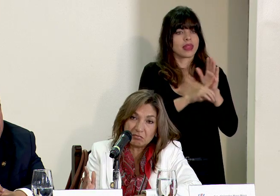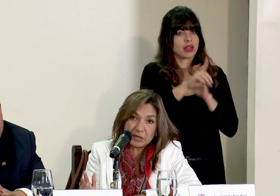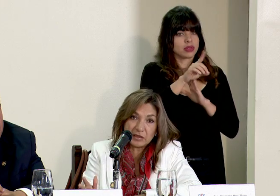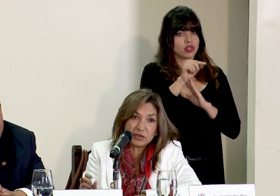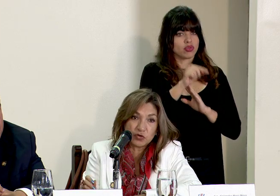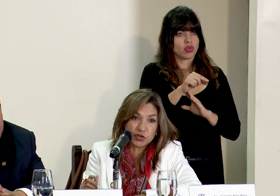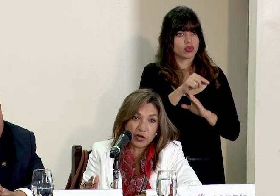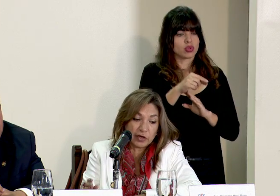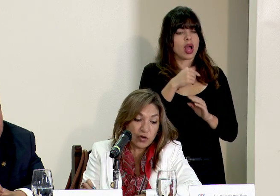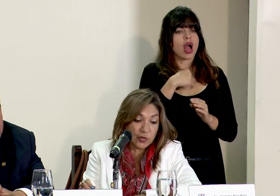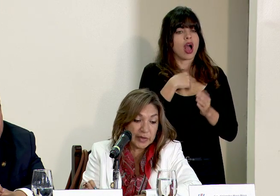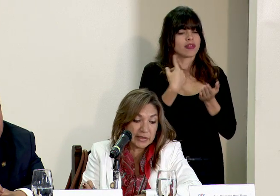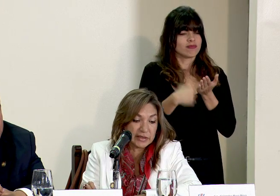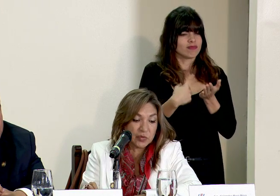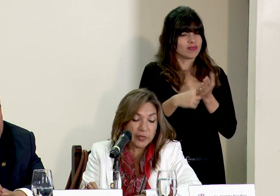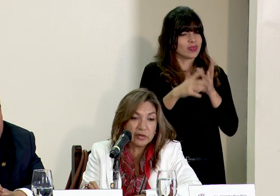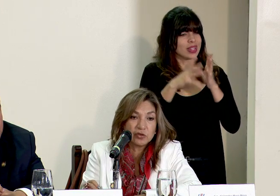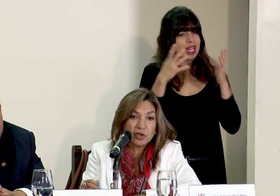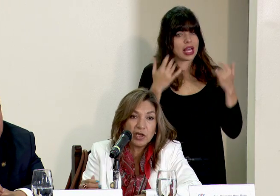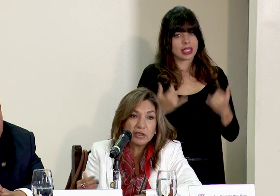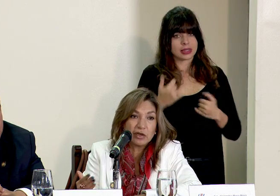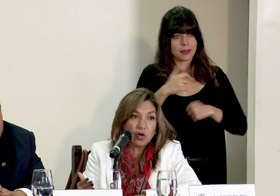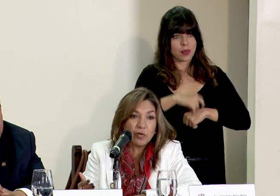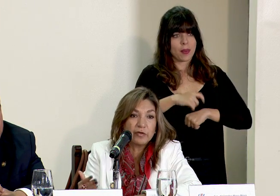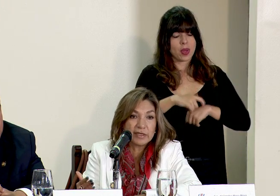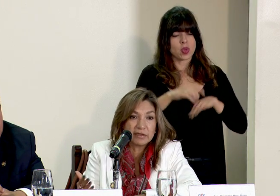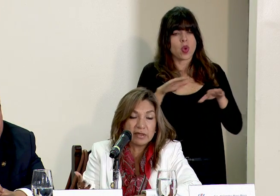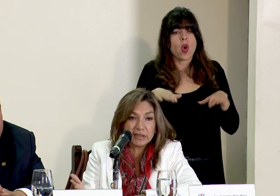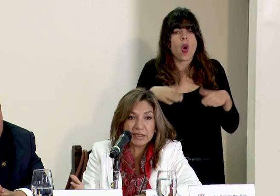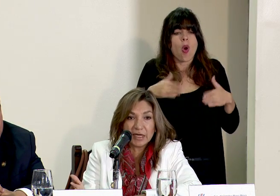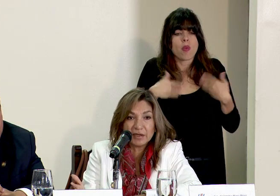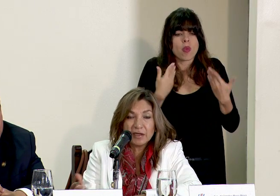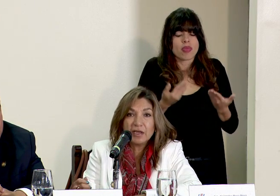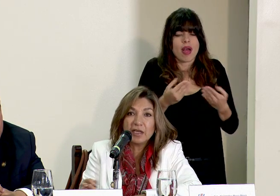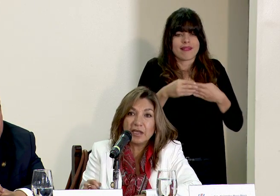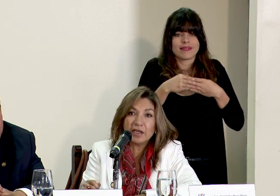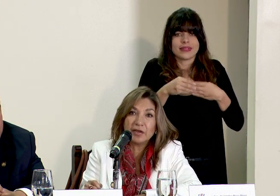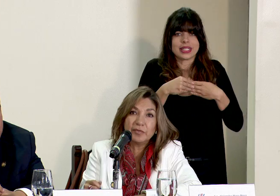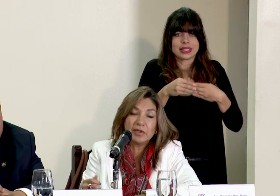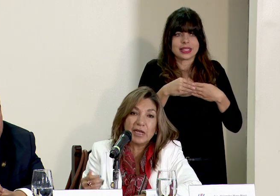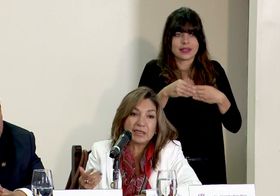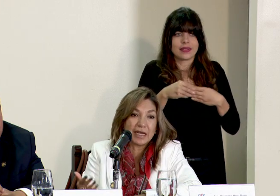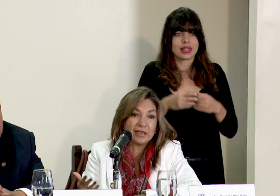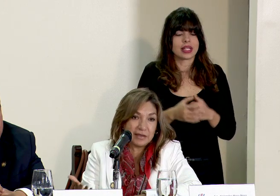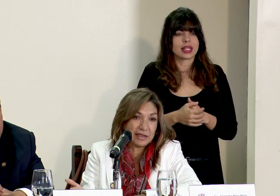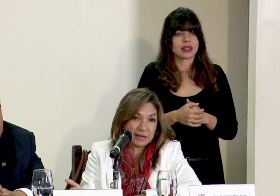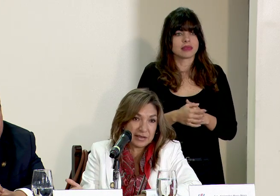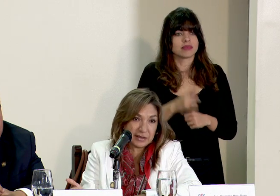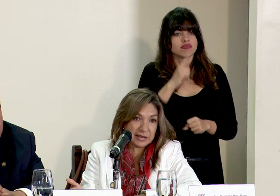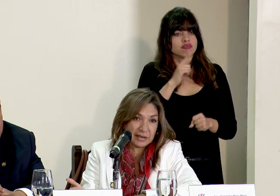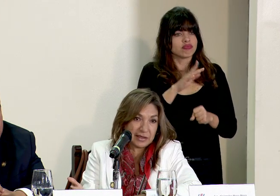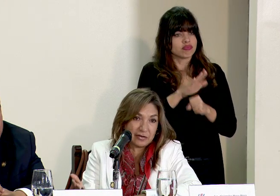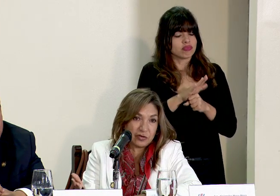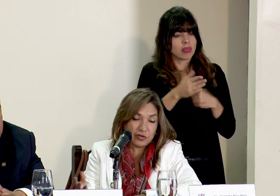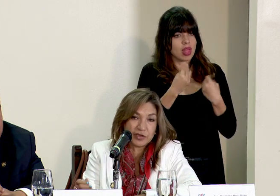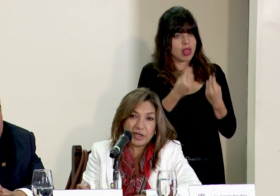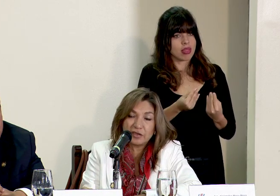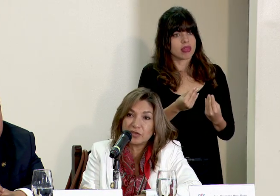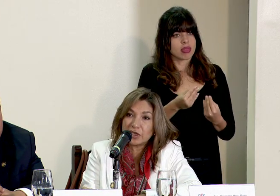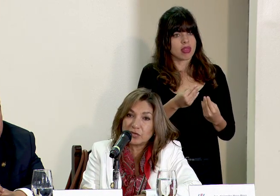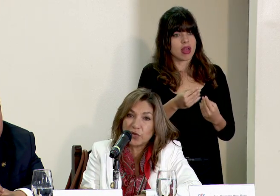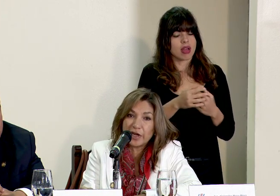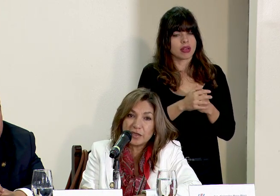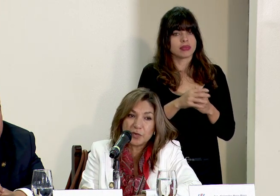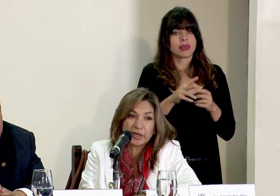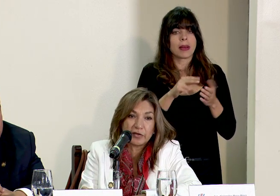hay una discusión enorme en este momento de cómo flexibilizar las garantías que se están dando en los